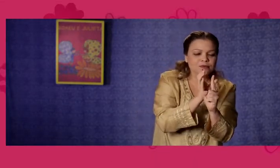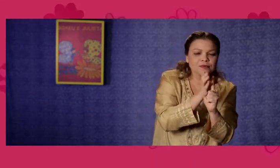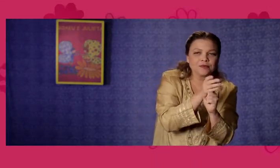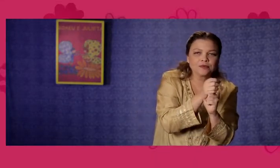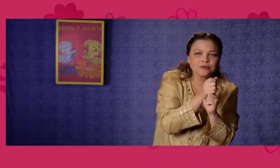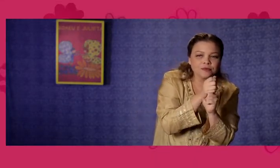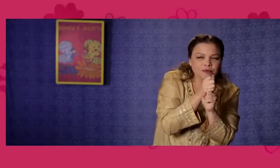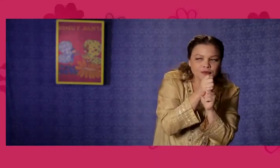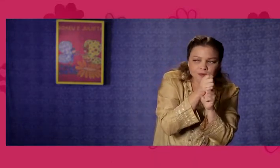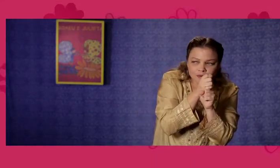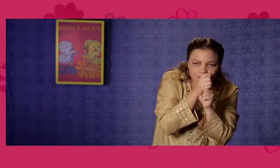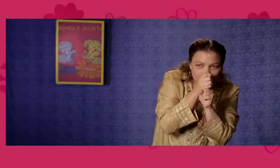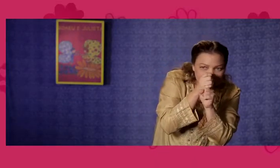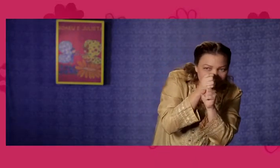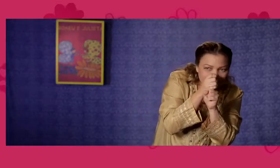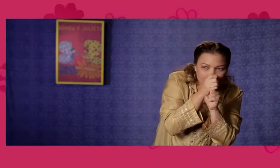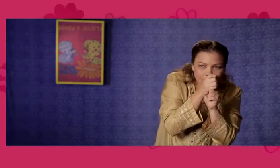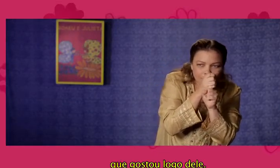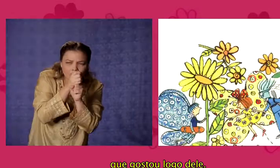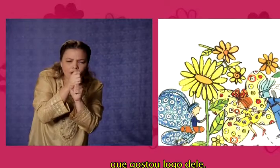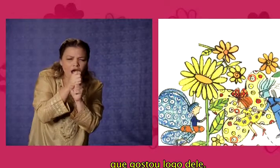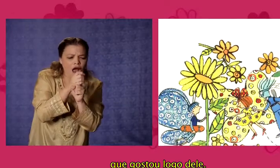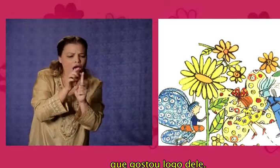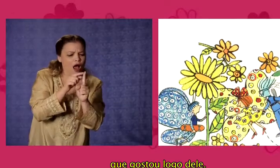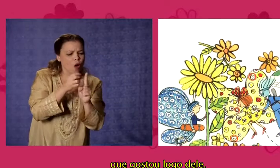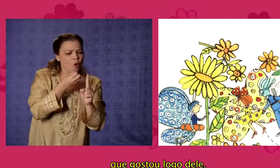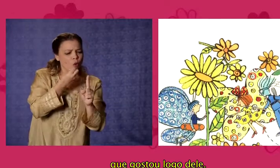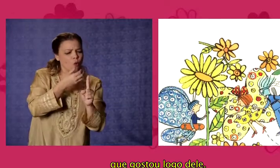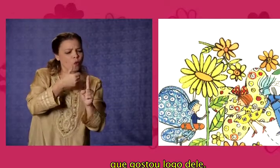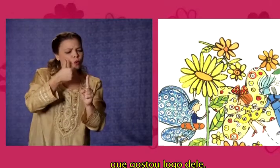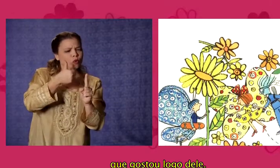que gostou logo dele.